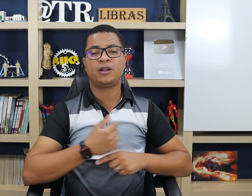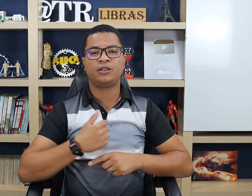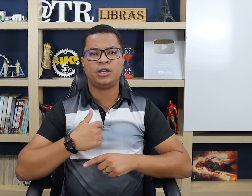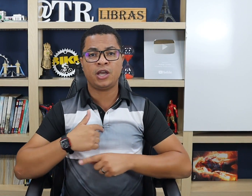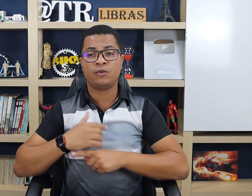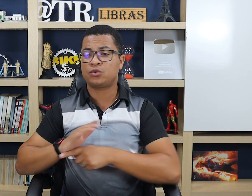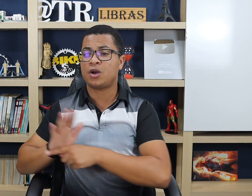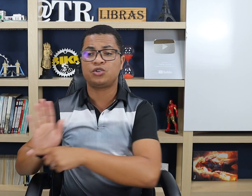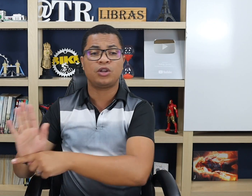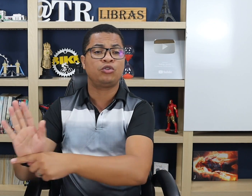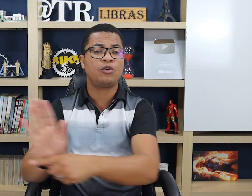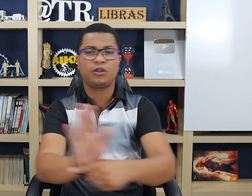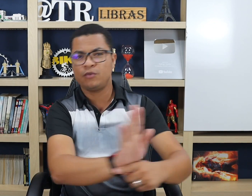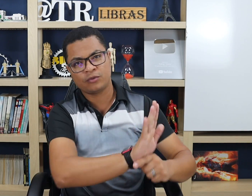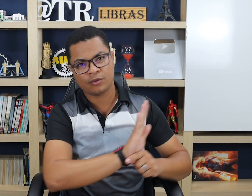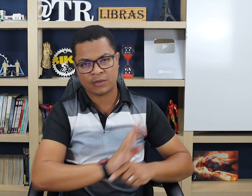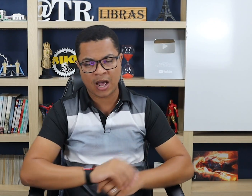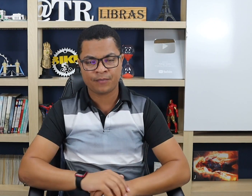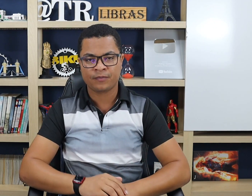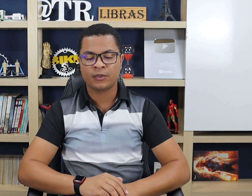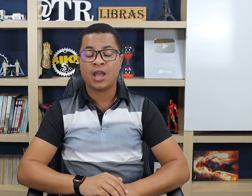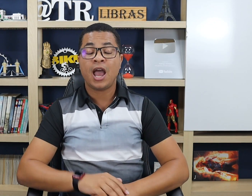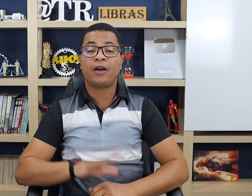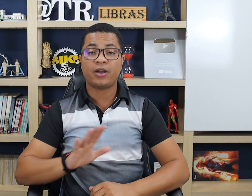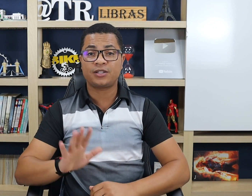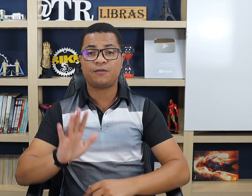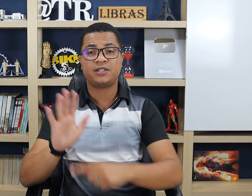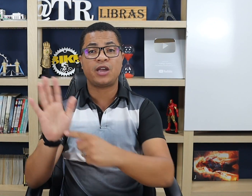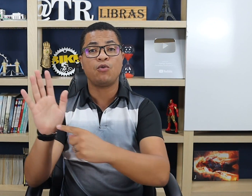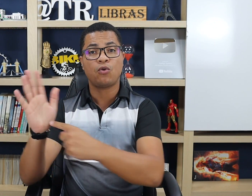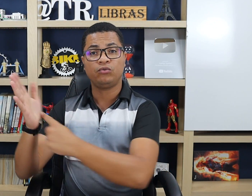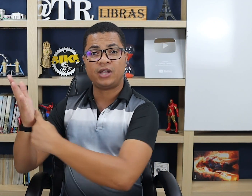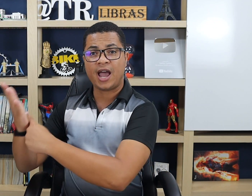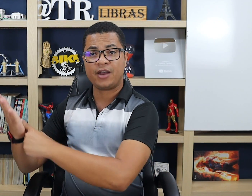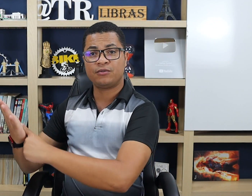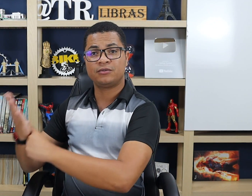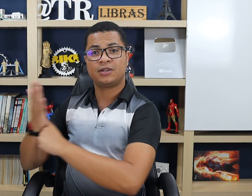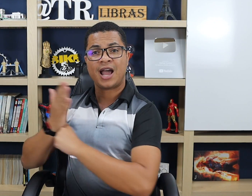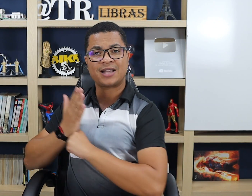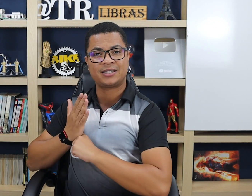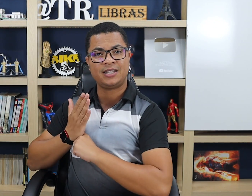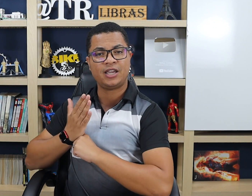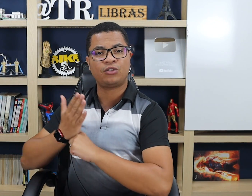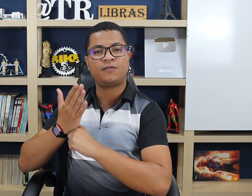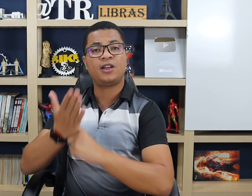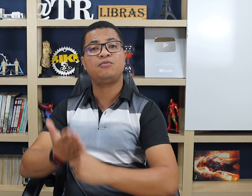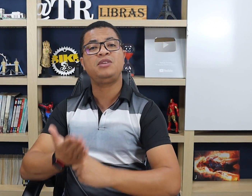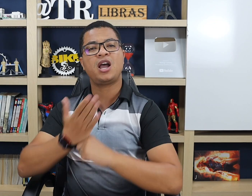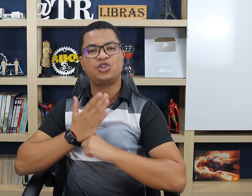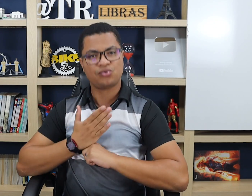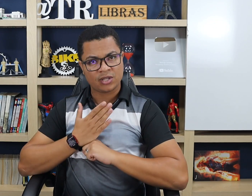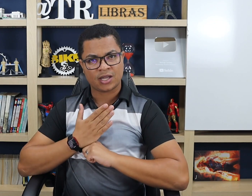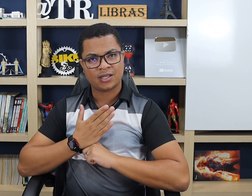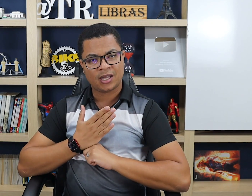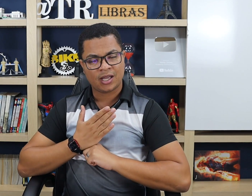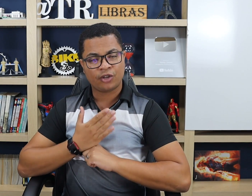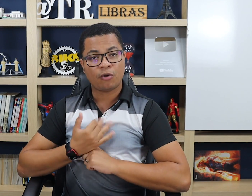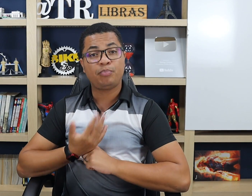falando que eu estou ajudando todo mundo, tá? Agora, se eu fizer o contrário, assim, eu estou falando me ajuda. Eu estou